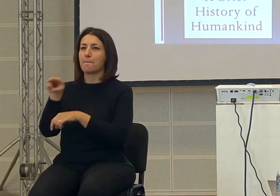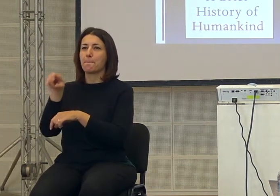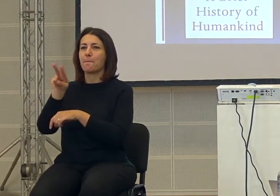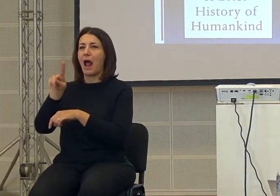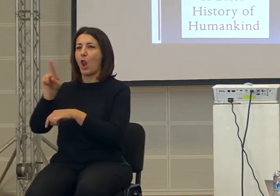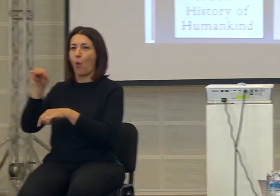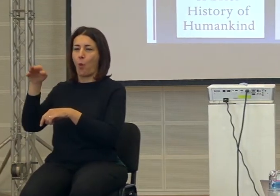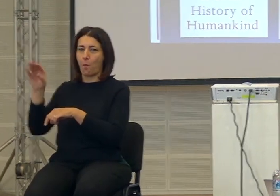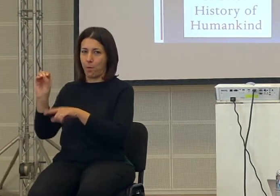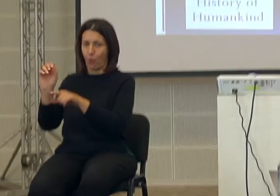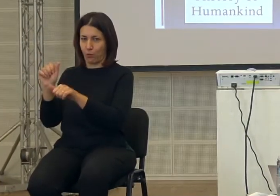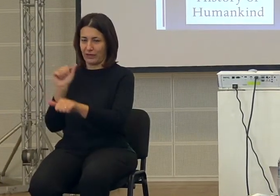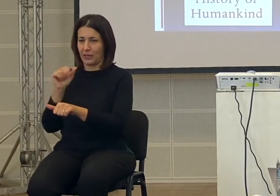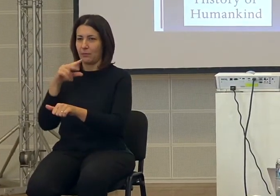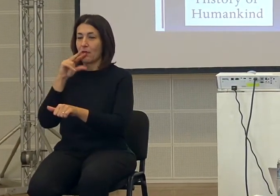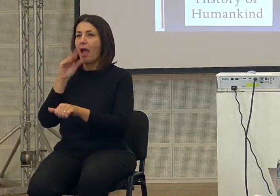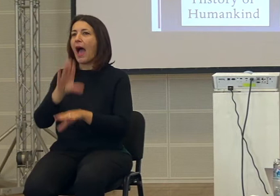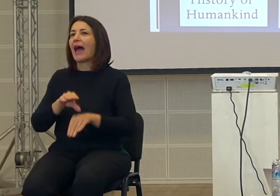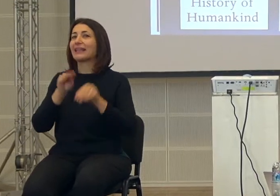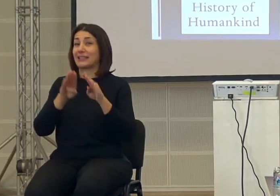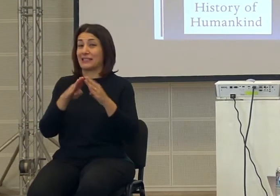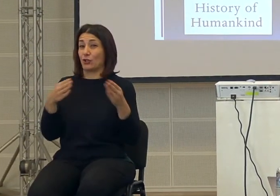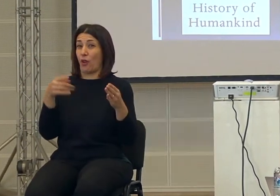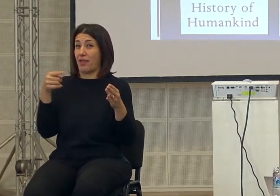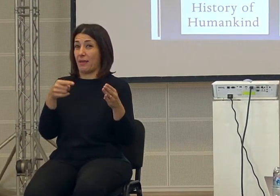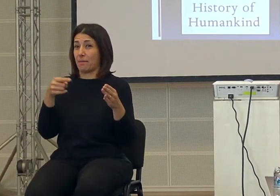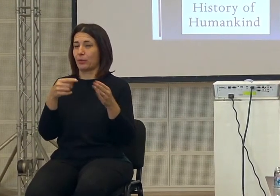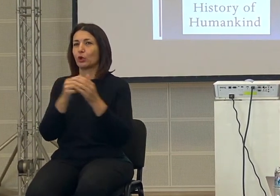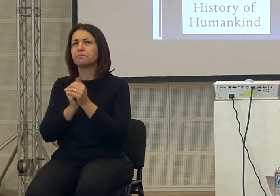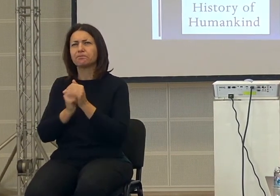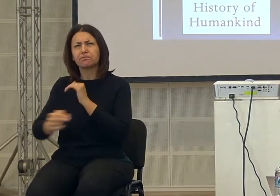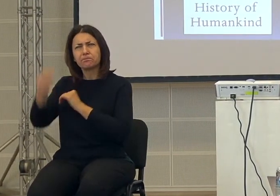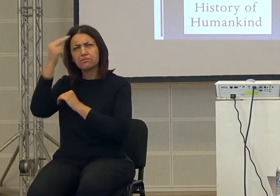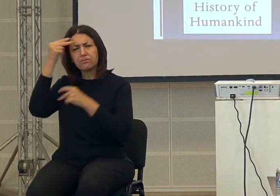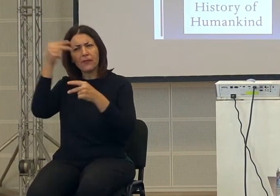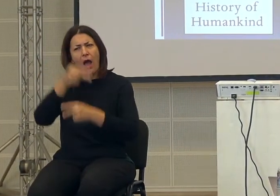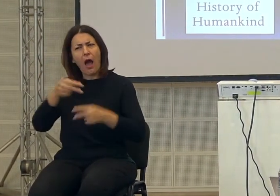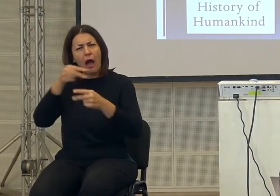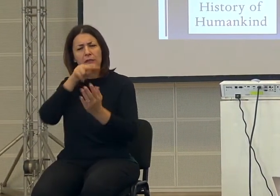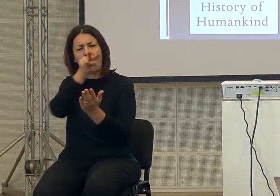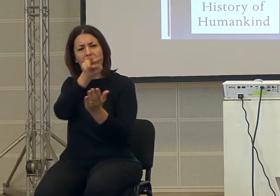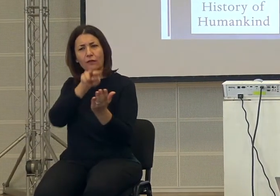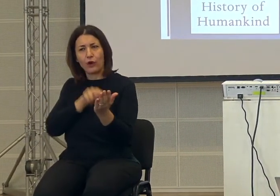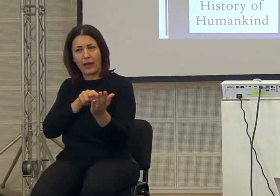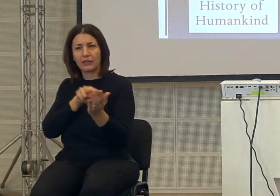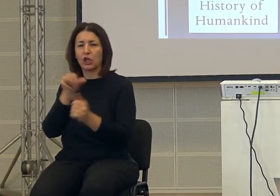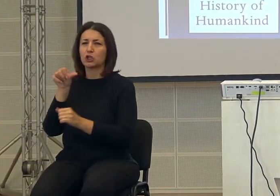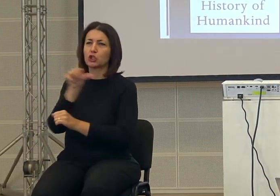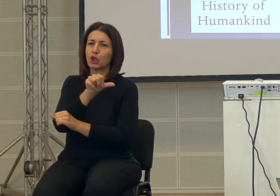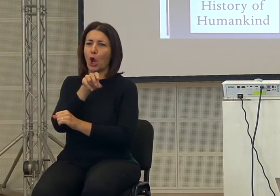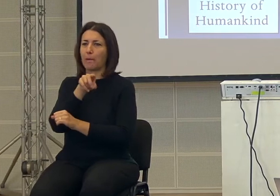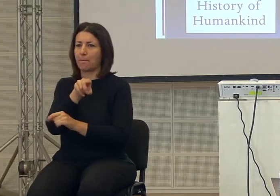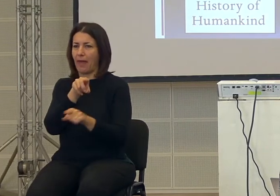io avevo inizialmente il libro della vita perché mi ricordavo che tanti anni fa avevo letto questo libro di Schumpeter che